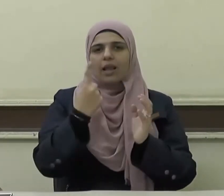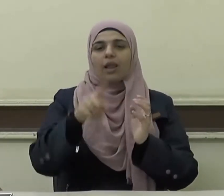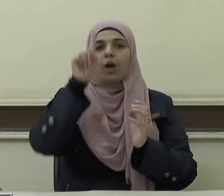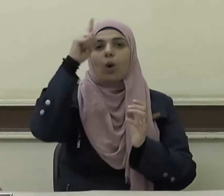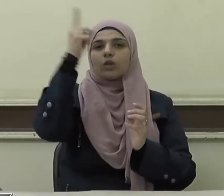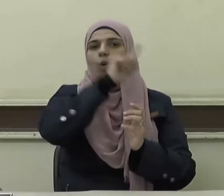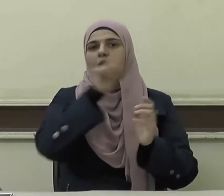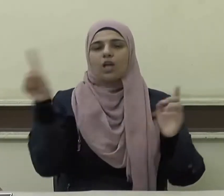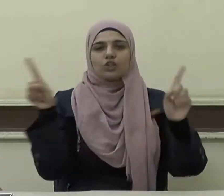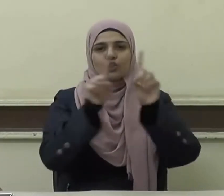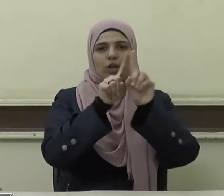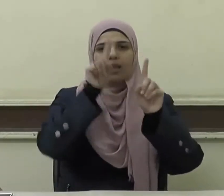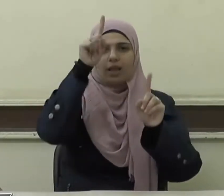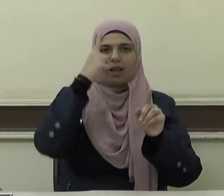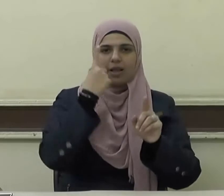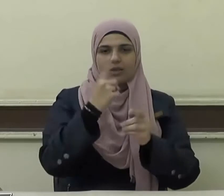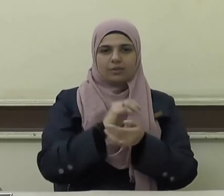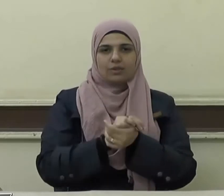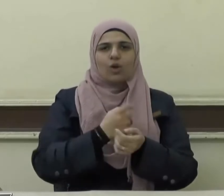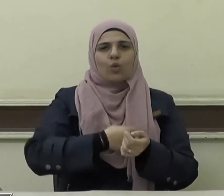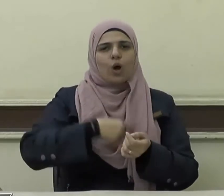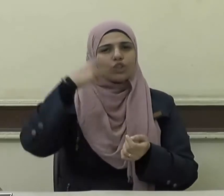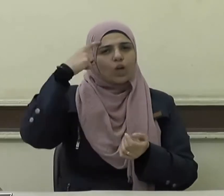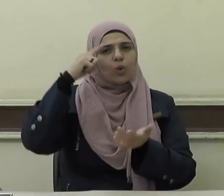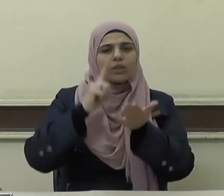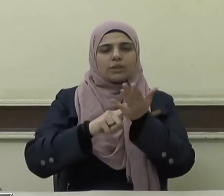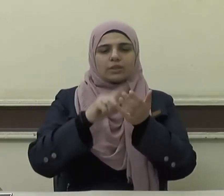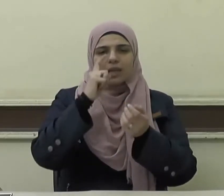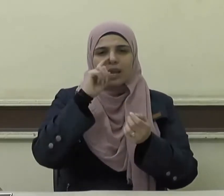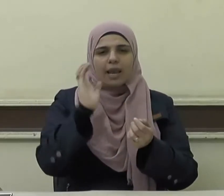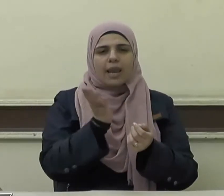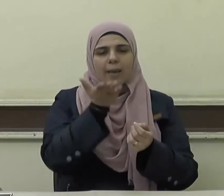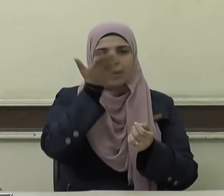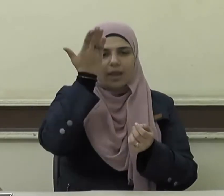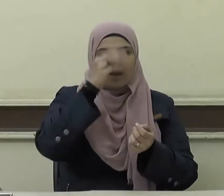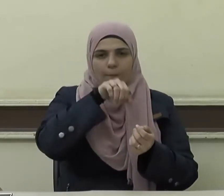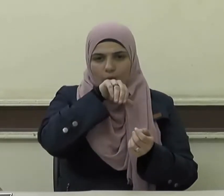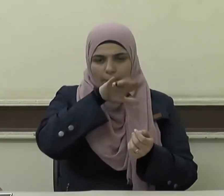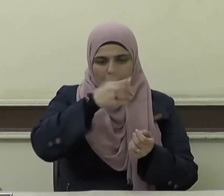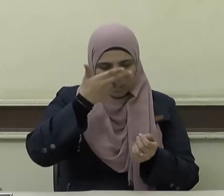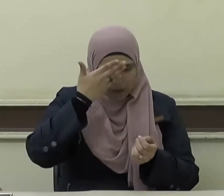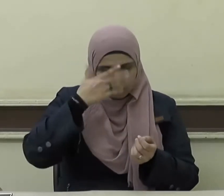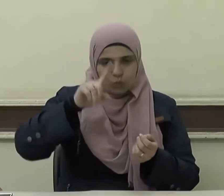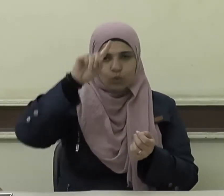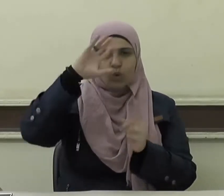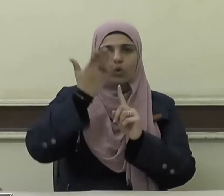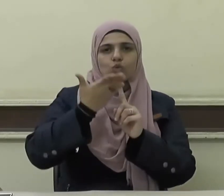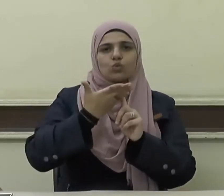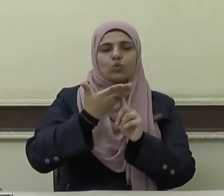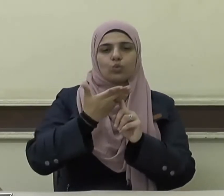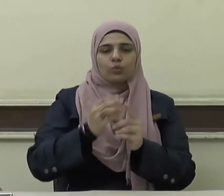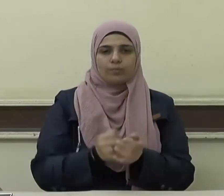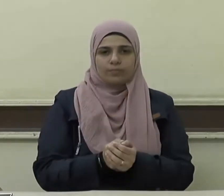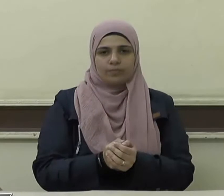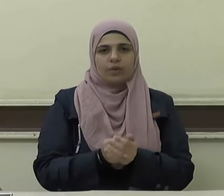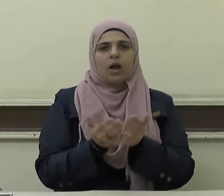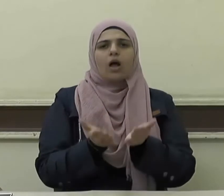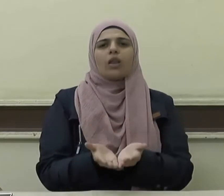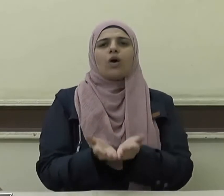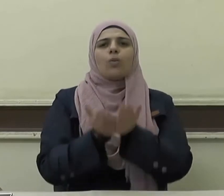إلا الله وحده لا شريك له وأشهد أن سيدنا ونبينا محمدا عبده ورسوله